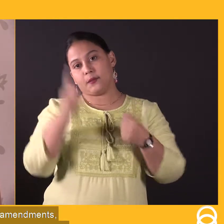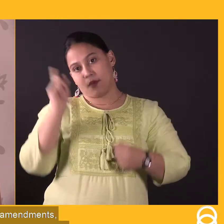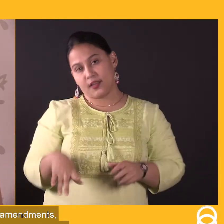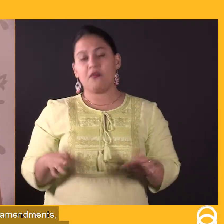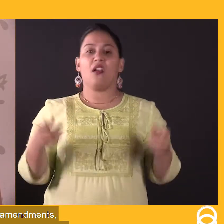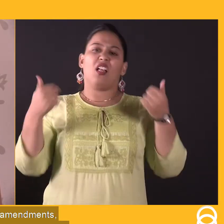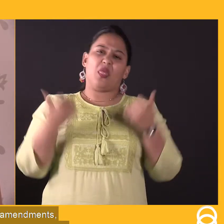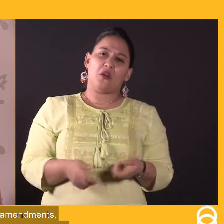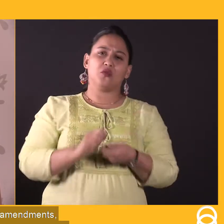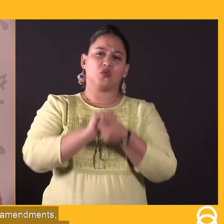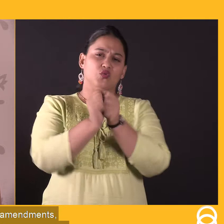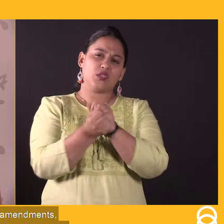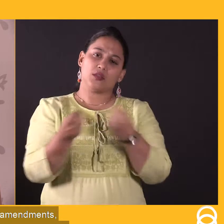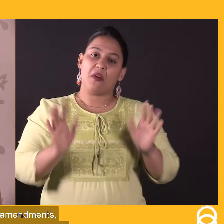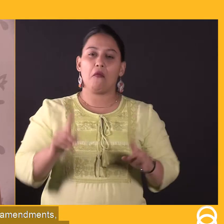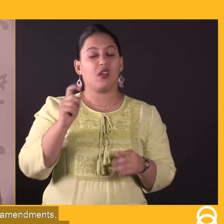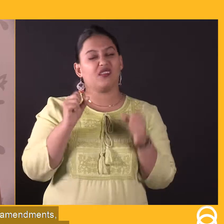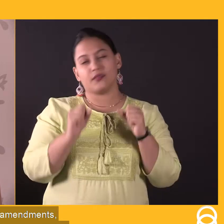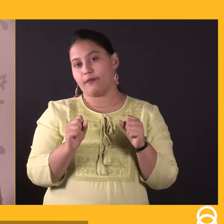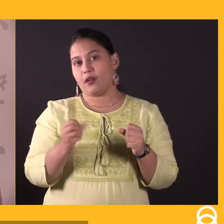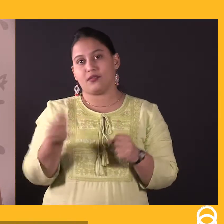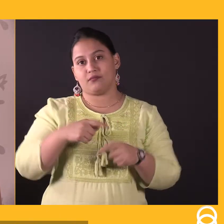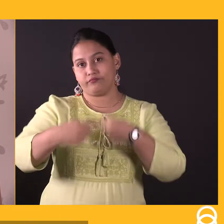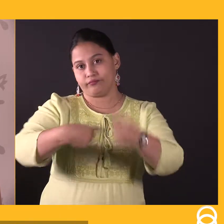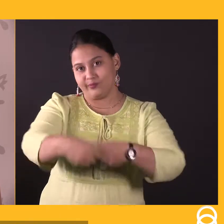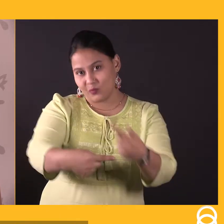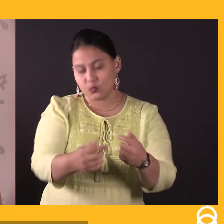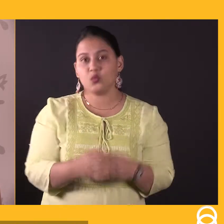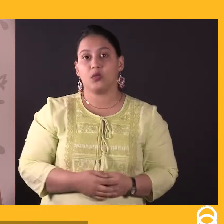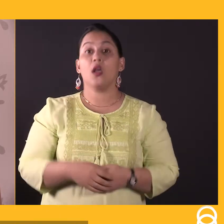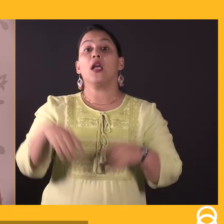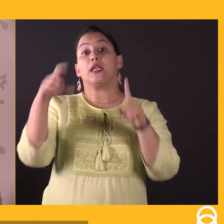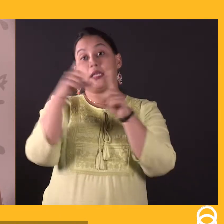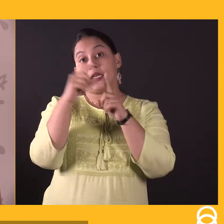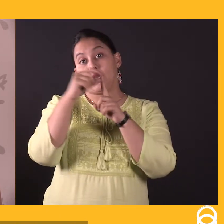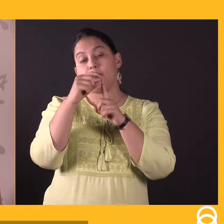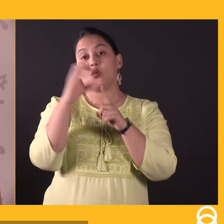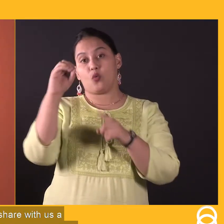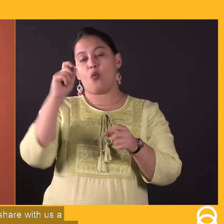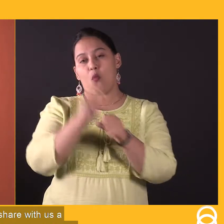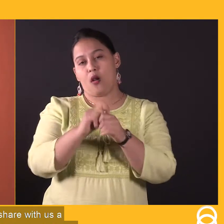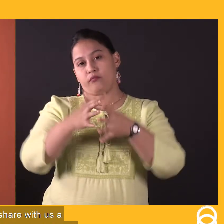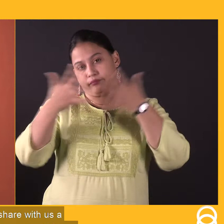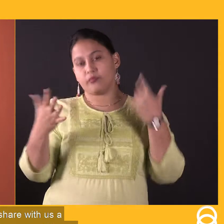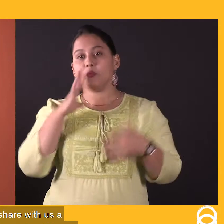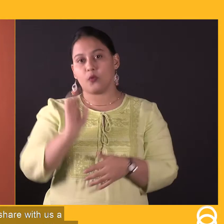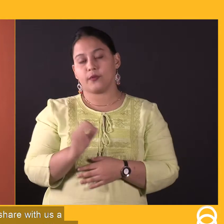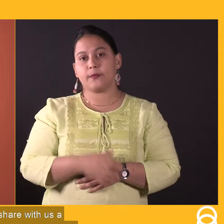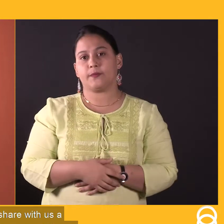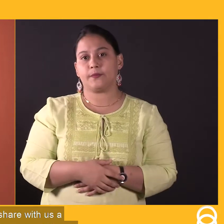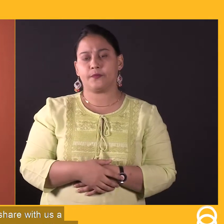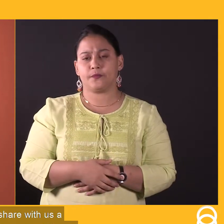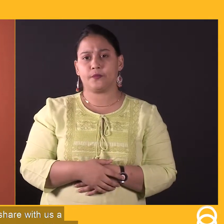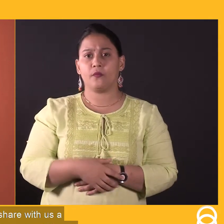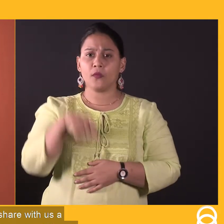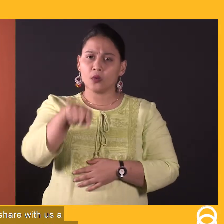इतने बदलाओं के बाद भी एक कानूनी परक्रिया बहुत जटिल है. इसलिए इसमें डीपियों का काम बहुत एहम हो जाता है. तो क्या आप ऐसे छोटे